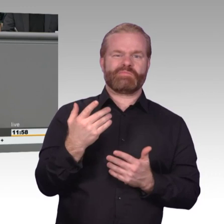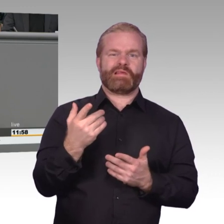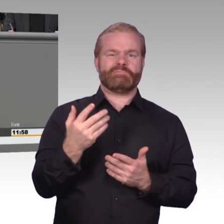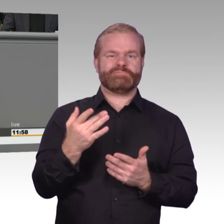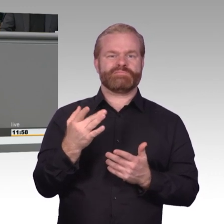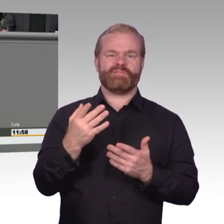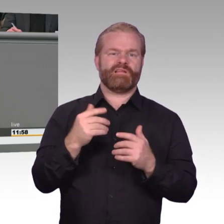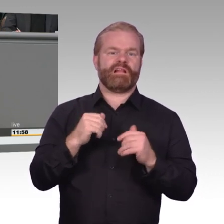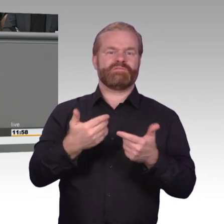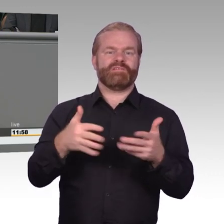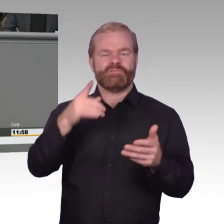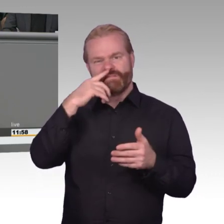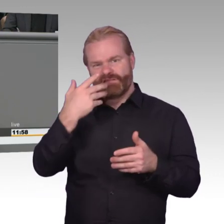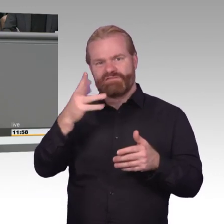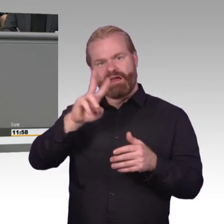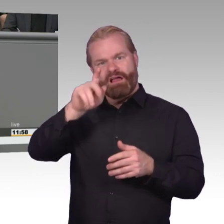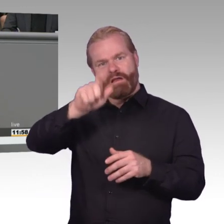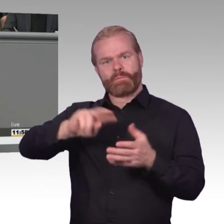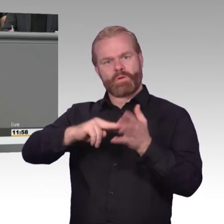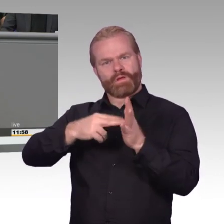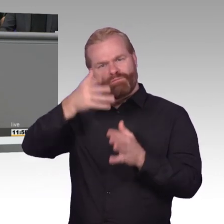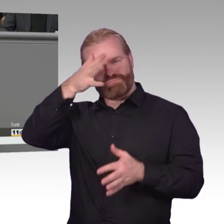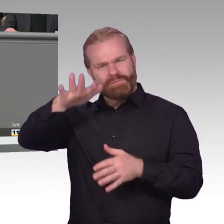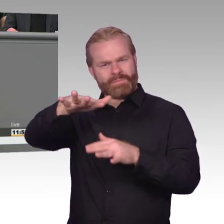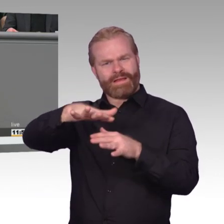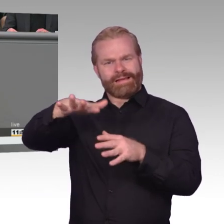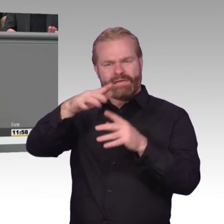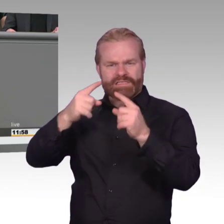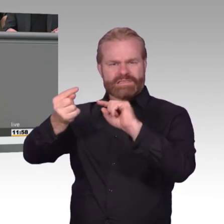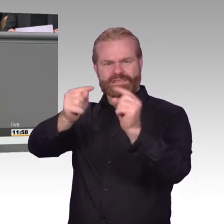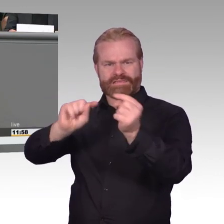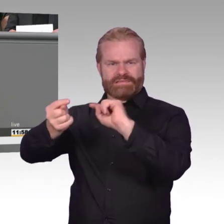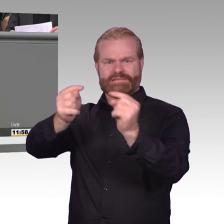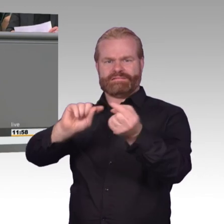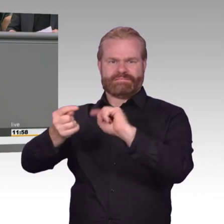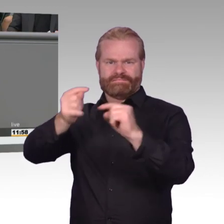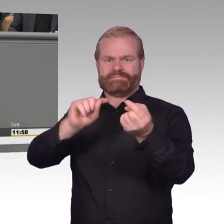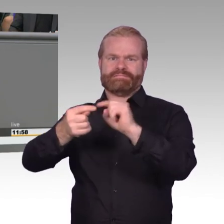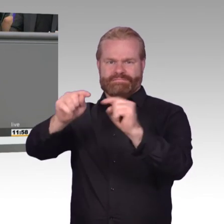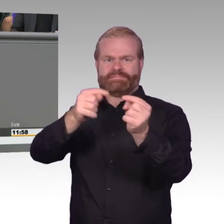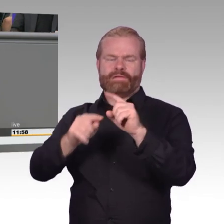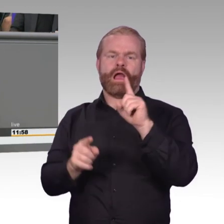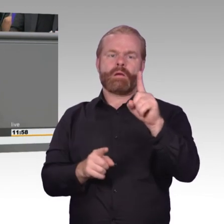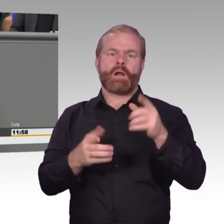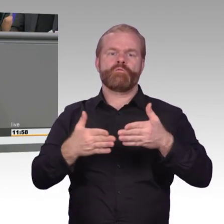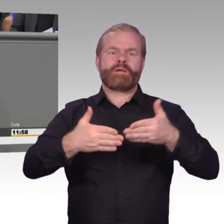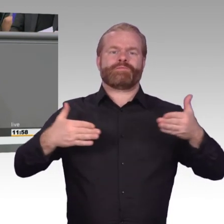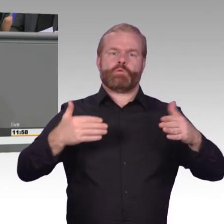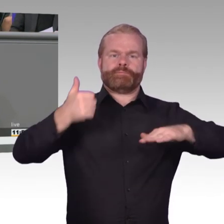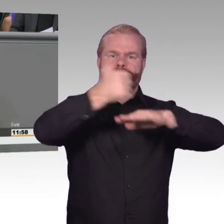Kolleginnen und Kollegen von SPD und Union ja auch ein Klagelied von singen. Mit dem vorliegenden Antrag will die FDP also in